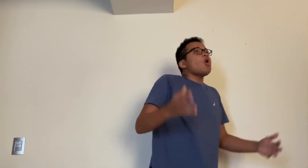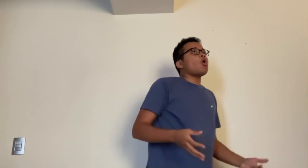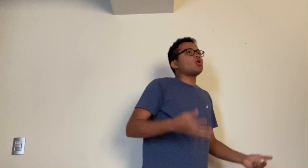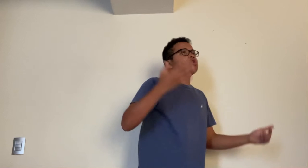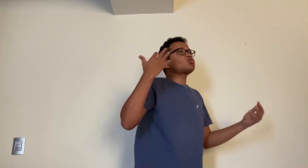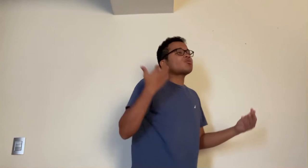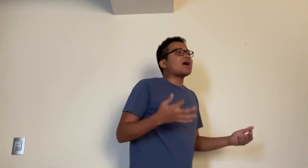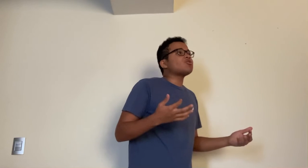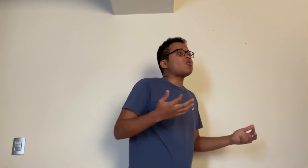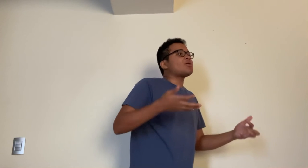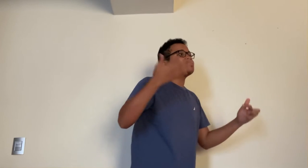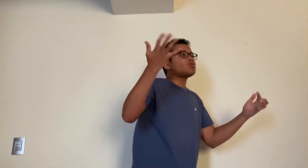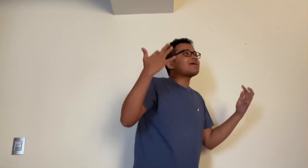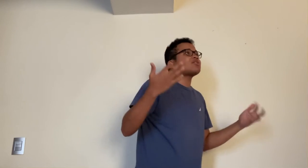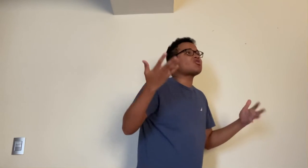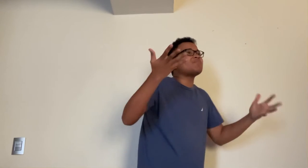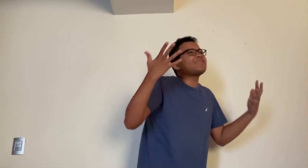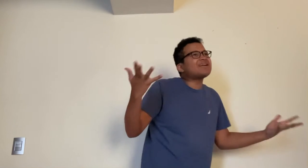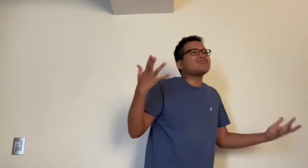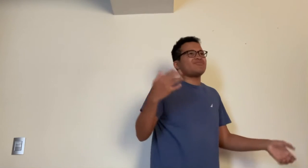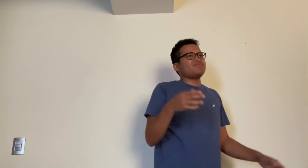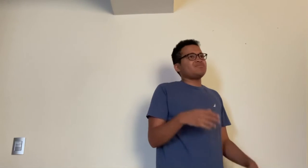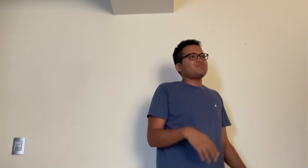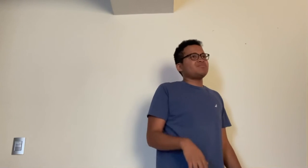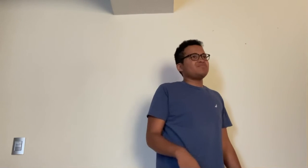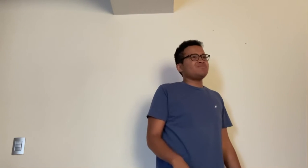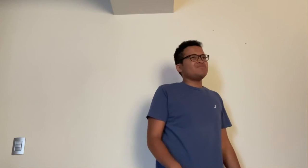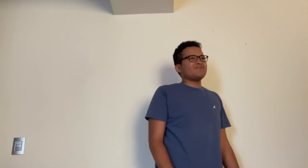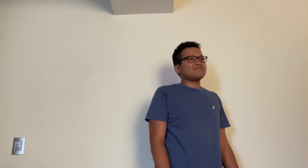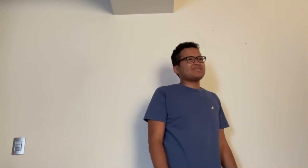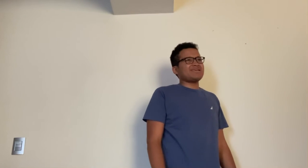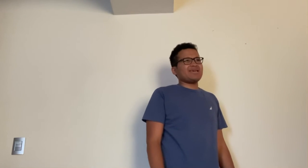o yo tocando, o la sombra de Antonio Medrano. No sé,